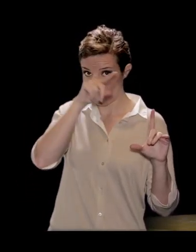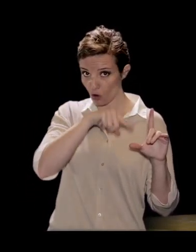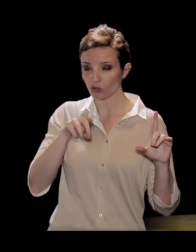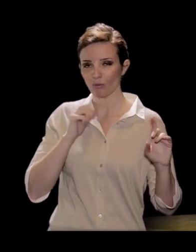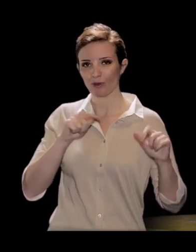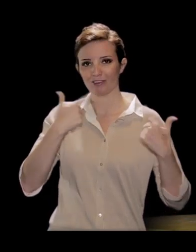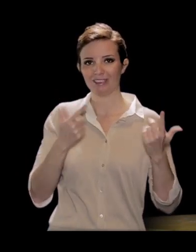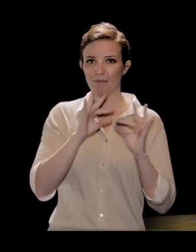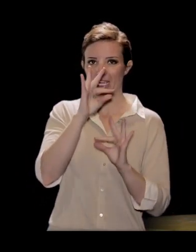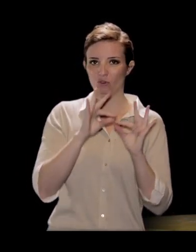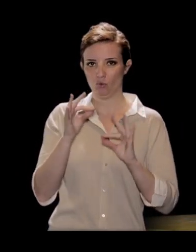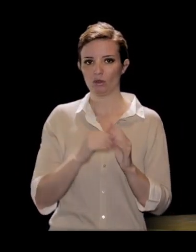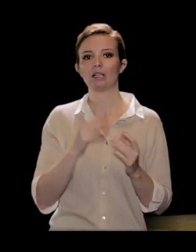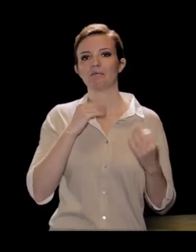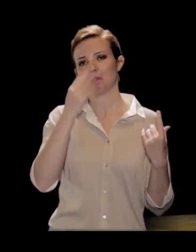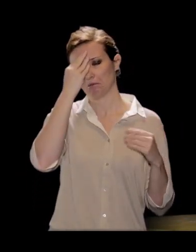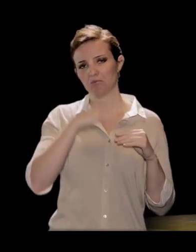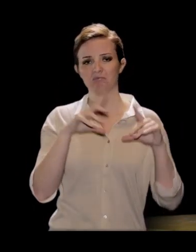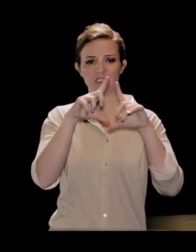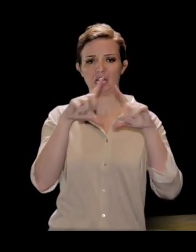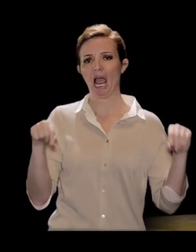triangolo scaleno, quindi un triangolo generico ABC.